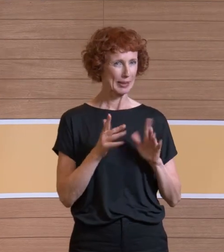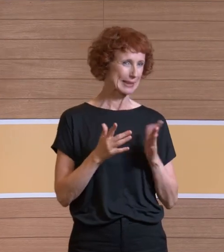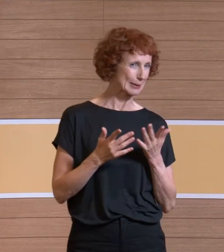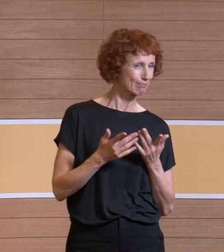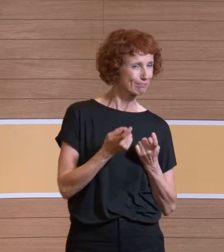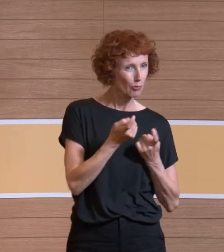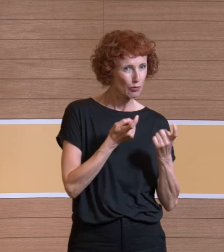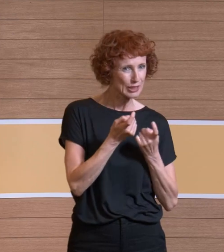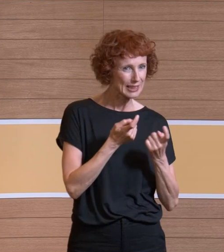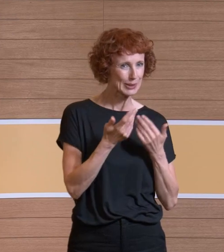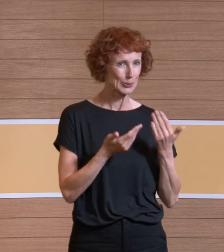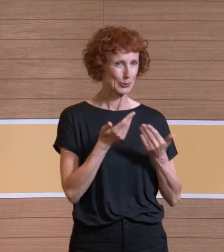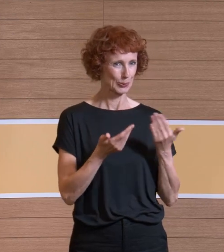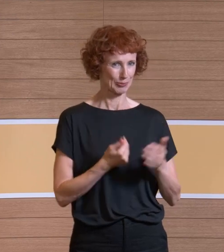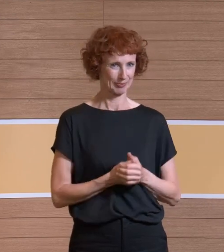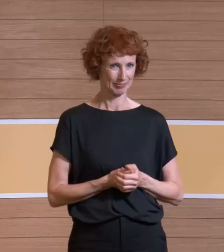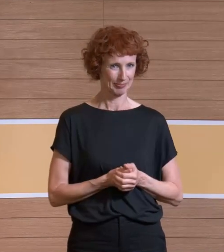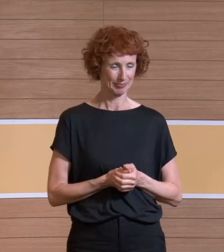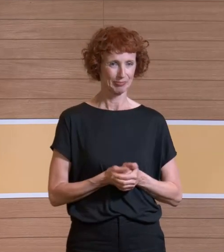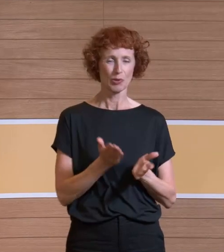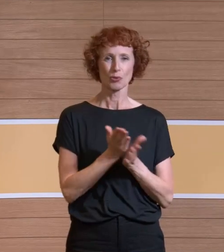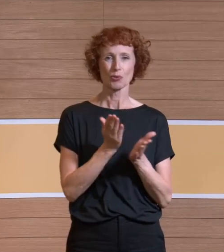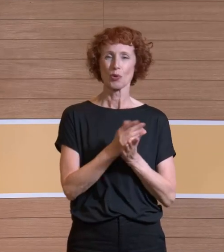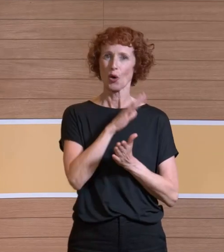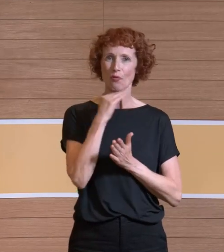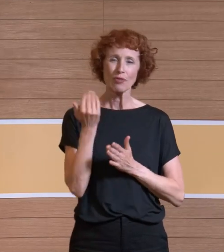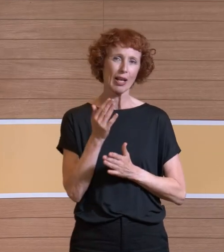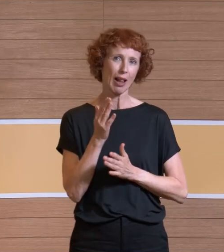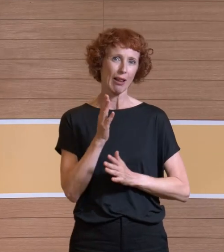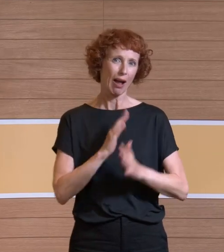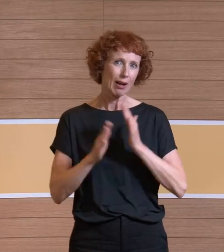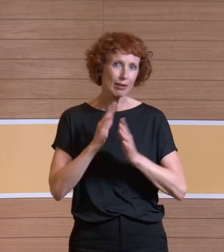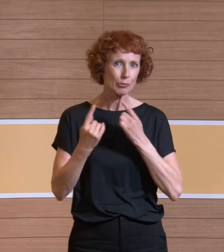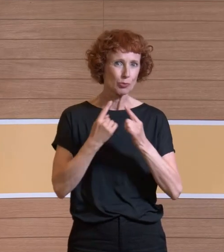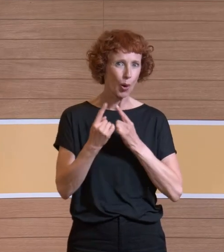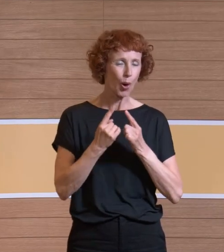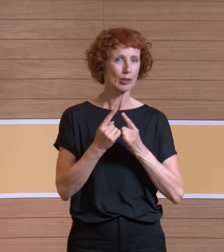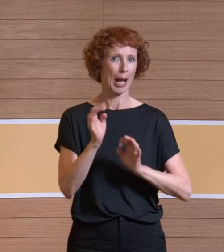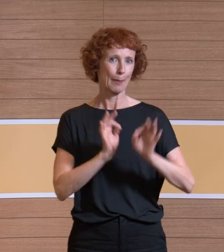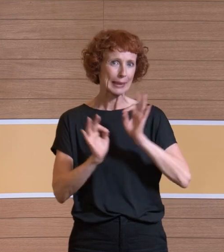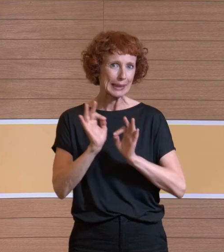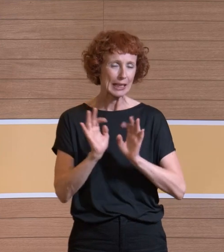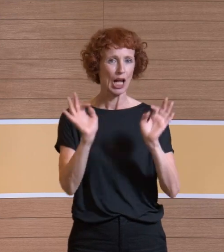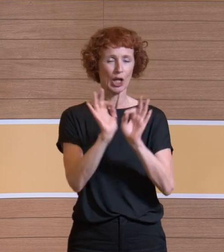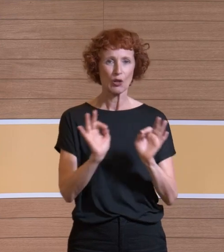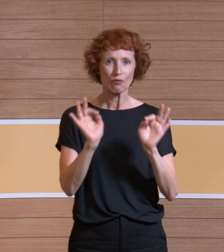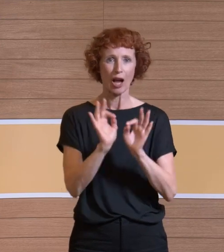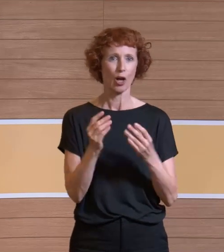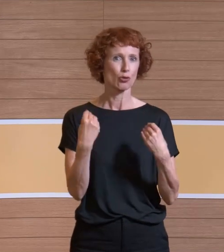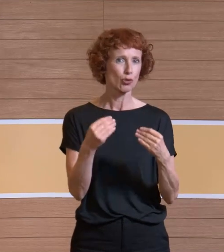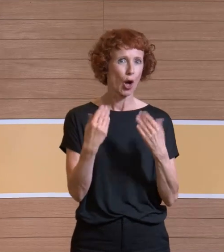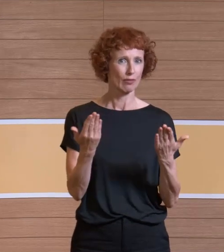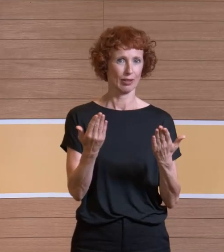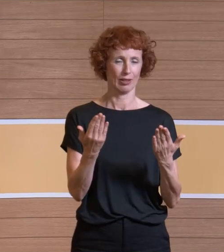dehne ich sie vielleicht auch so in die Runde aus. Weil wir haben ja viel über Partikel gehört, viel über Gefahrstoffe gehört, viel über biologische Gefährdungen,